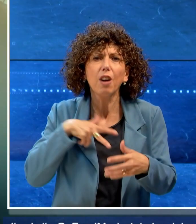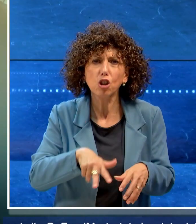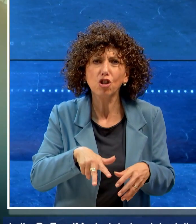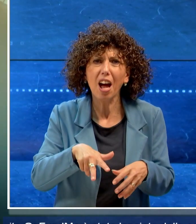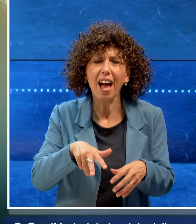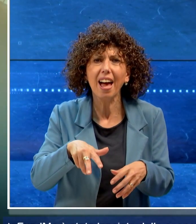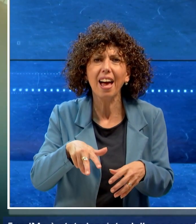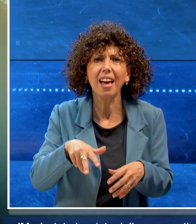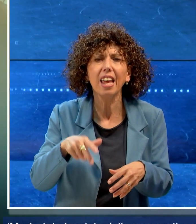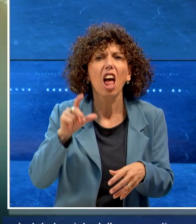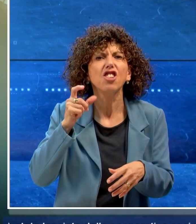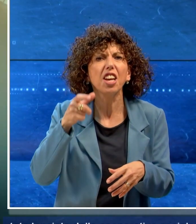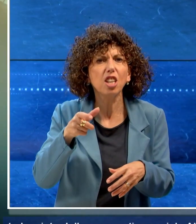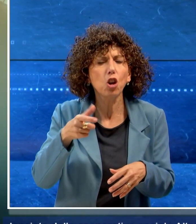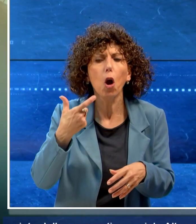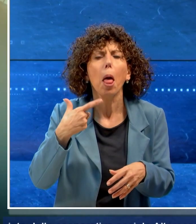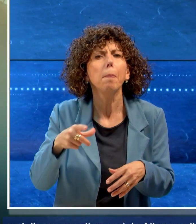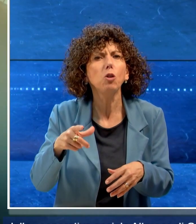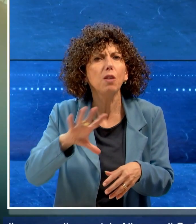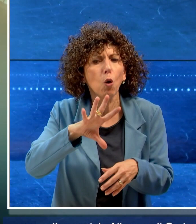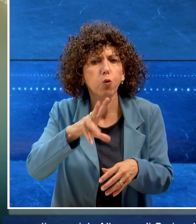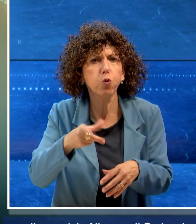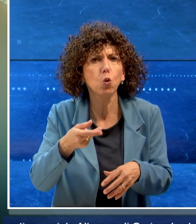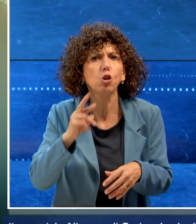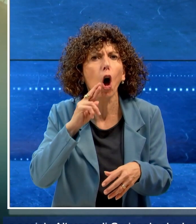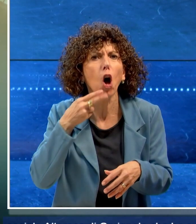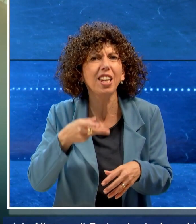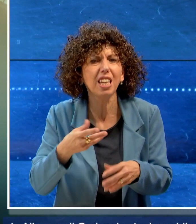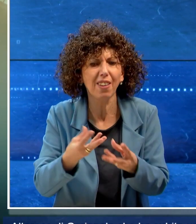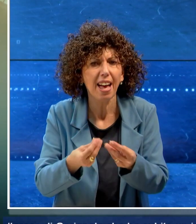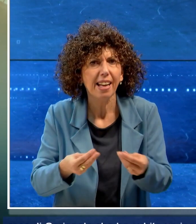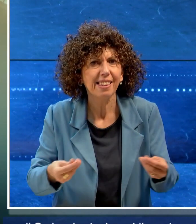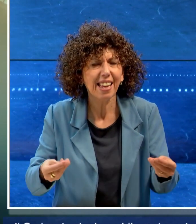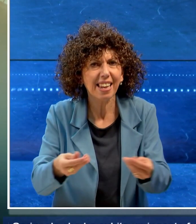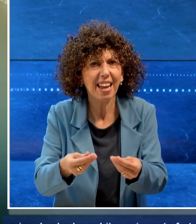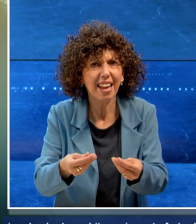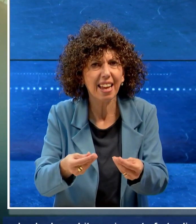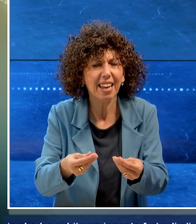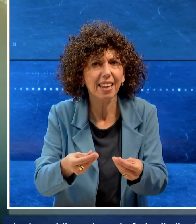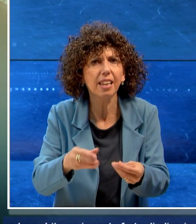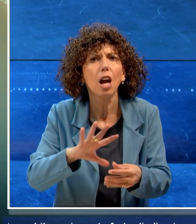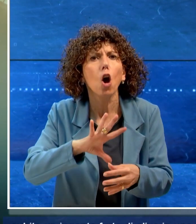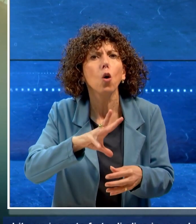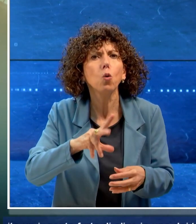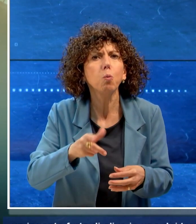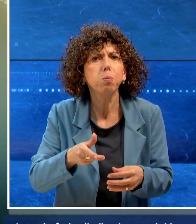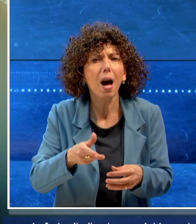Cerignola che ha subito un ingente furto di olive in uno dei terreni che gestisce che sono stati